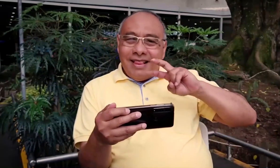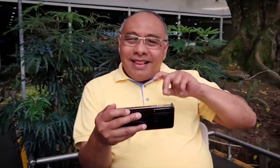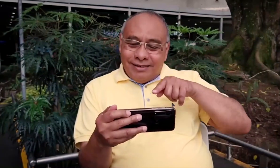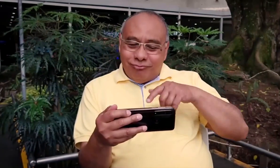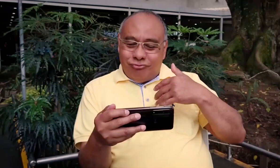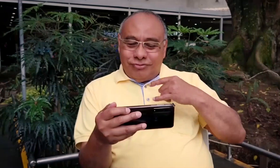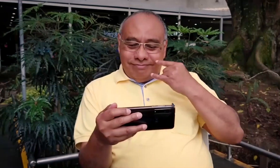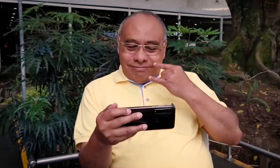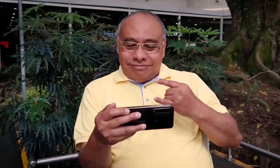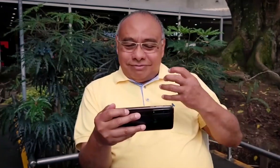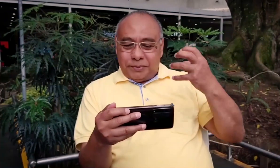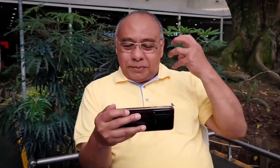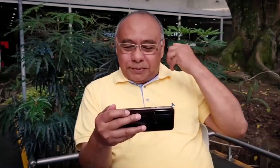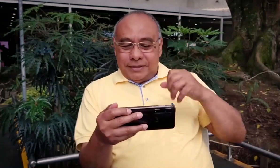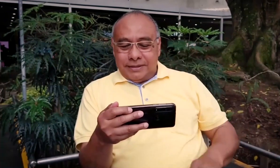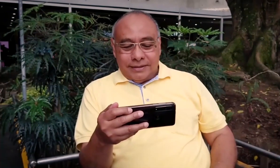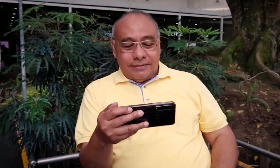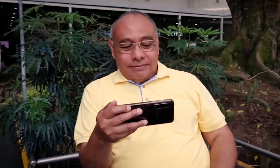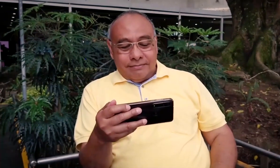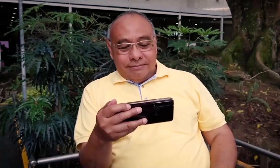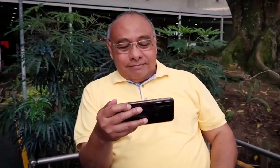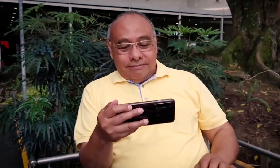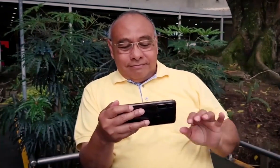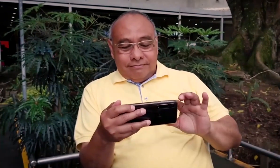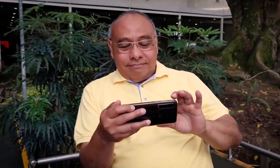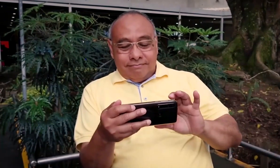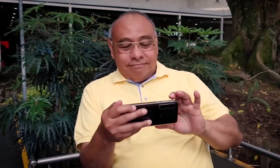Estoy aquí indicando y es bastante interesante lo que ocurría anteriormente.